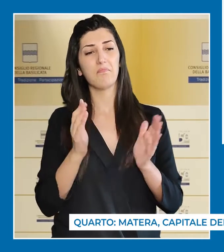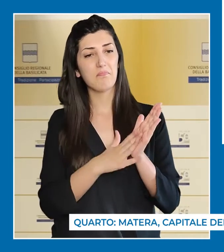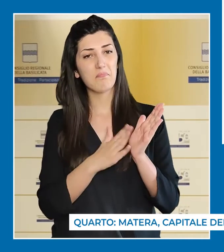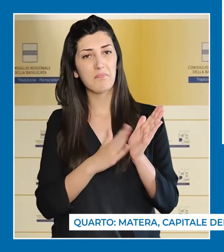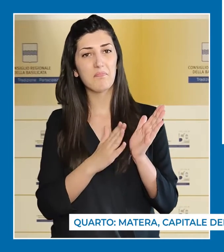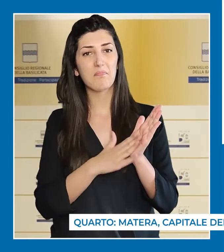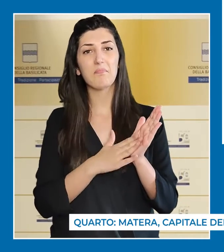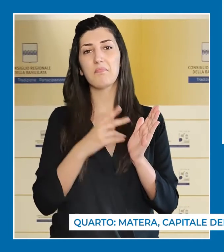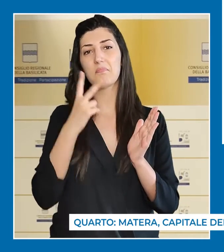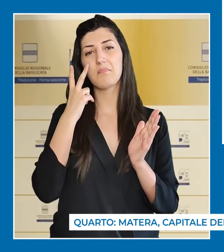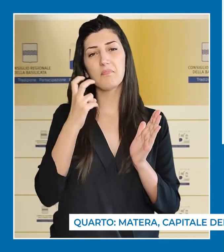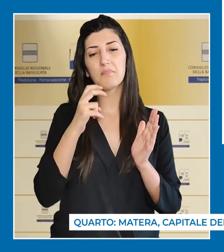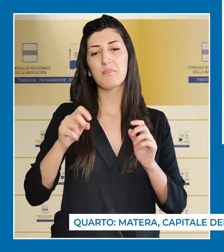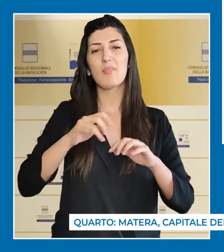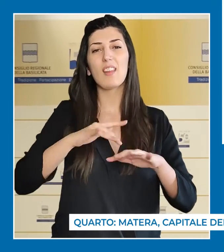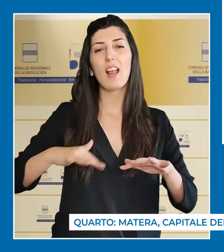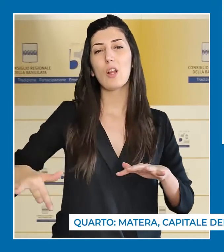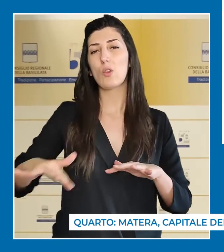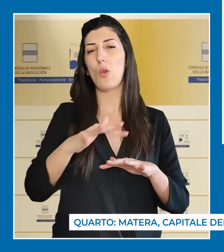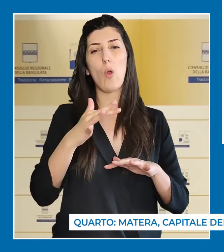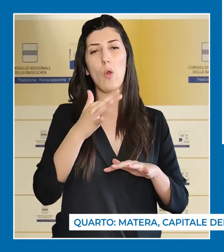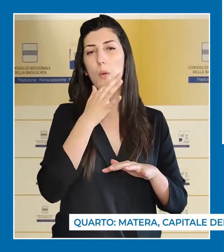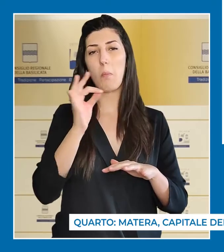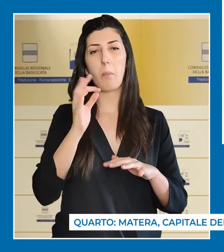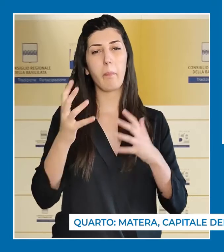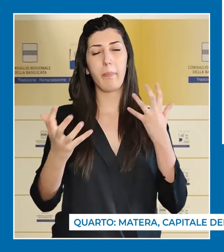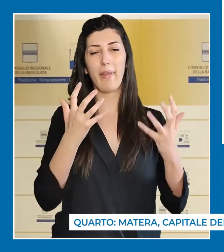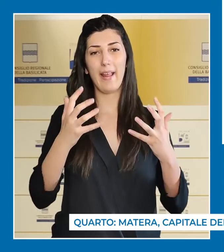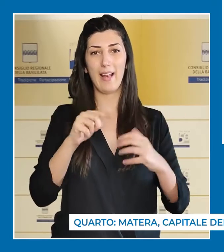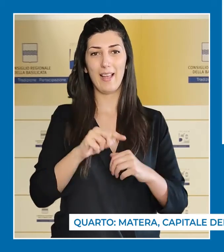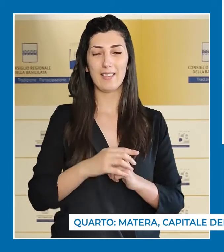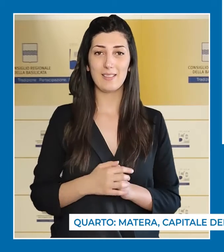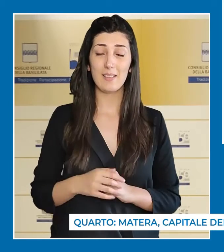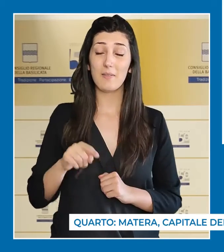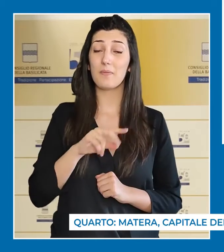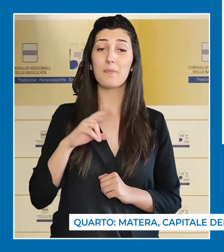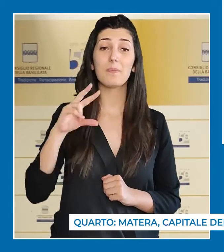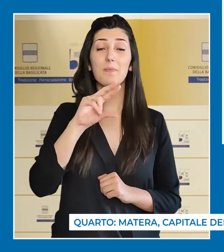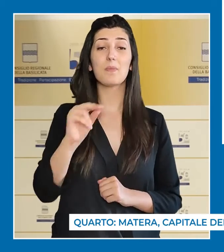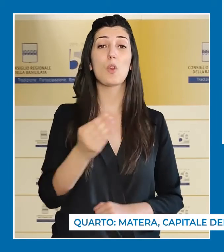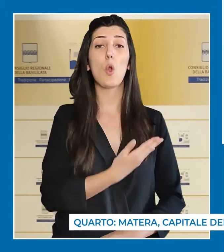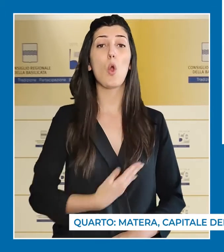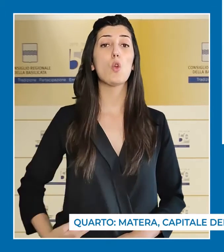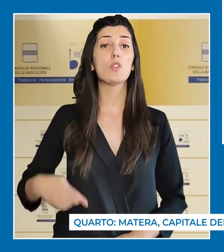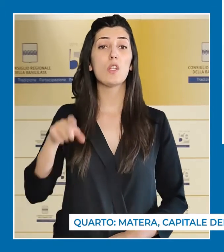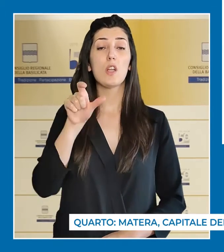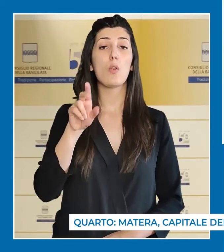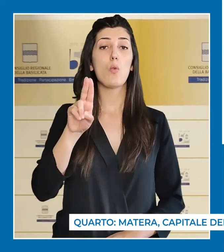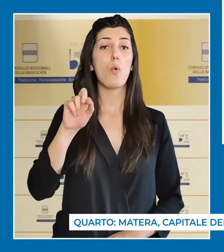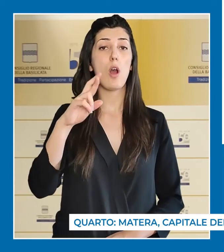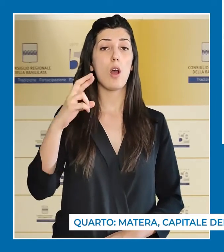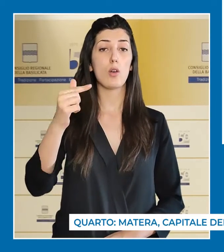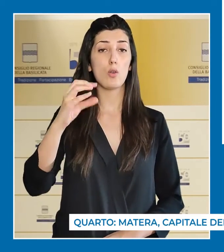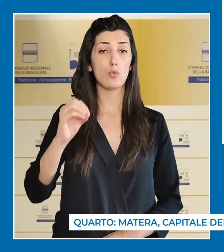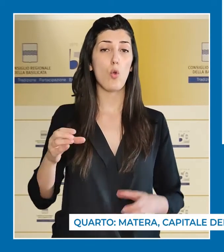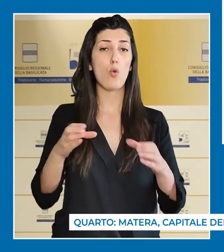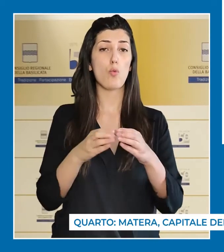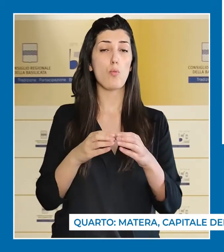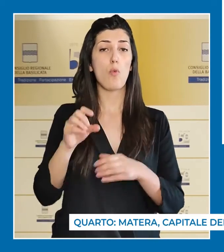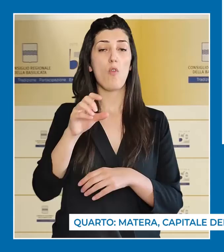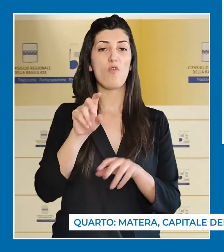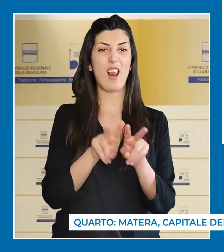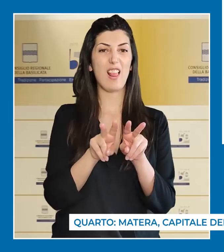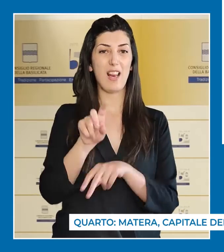nazionale, ricevendo i giusti apprezzamenti per la bellezza del territorio. Lo